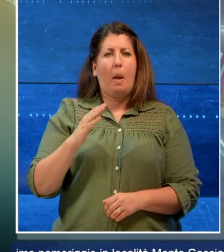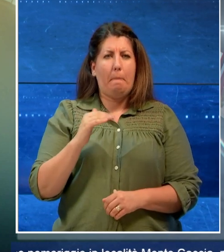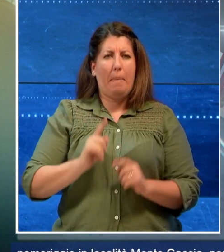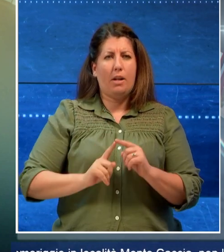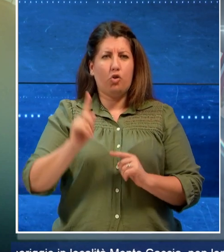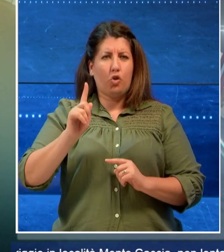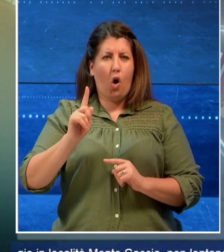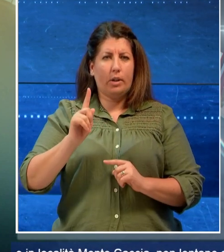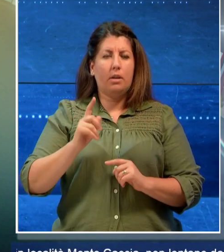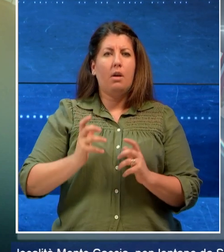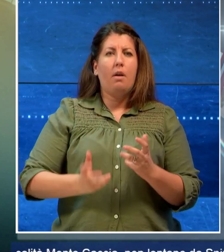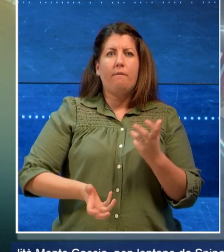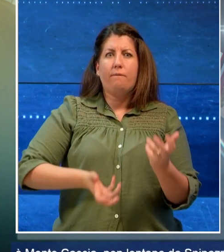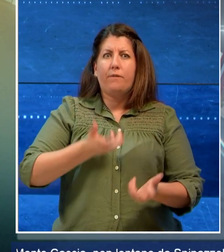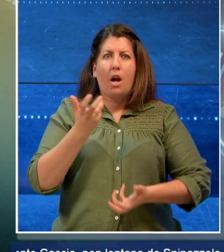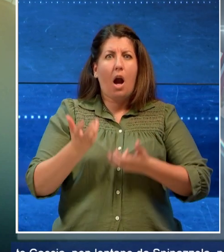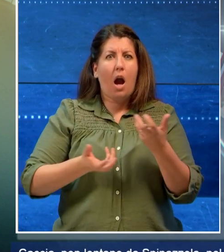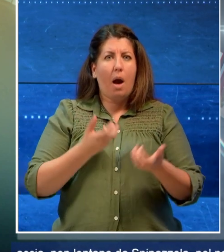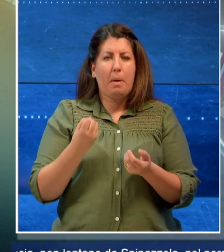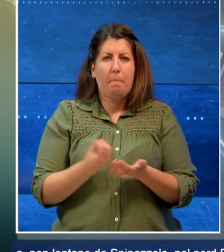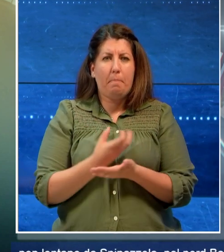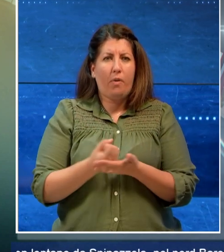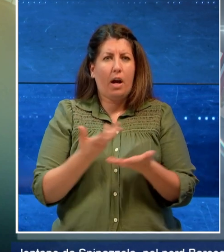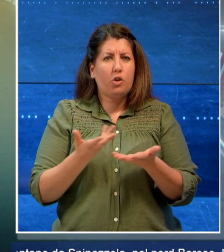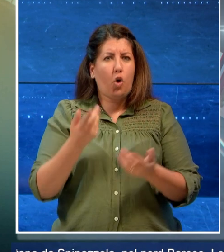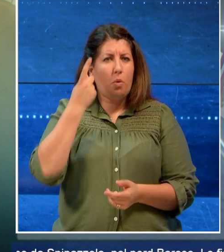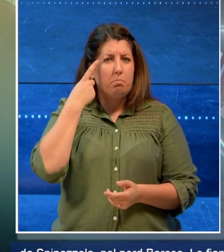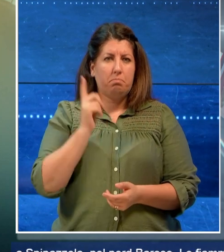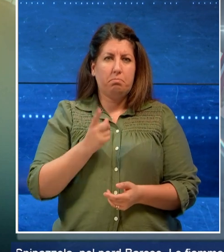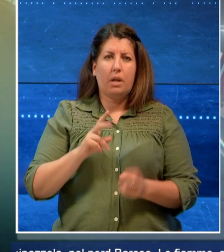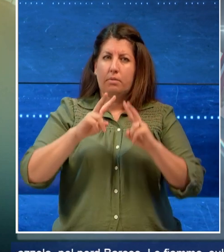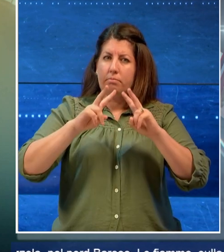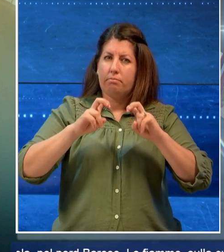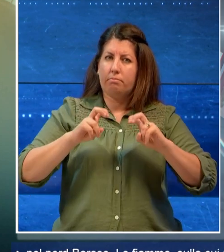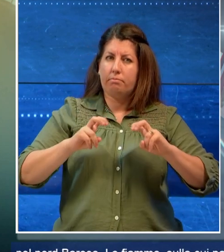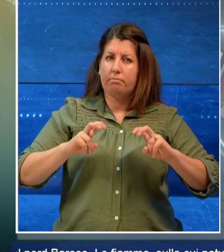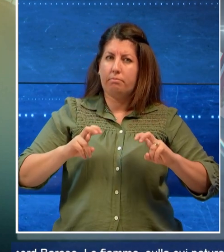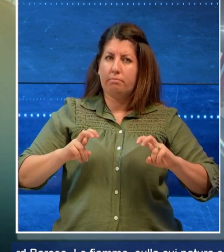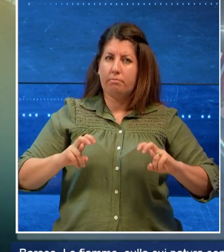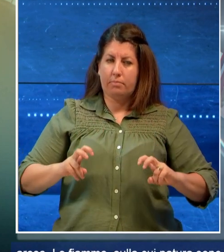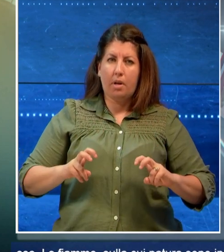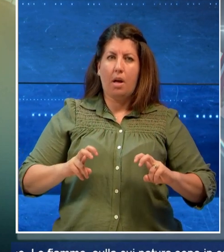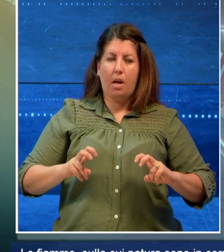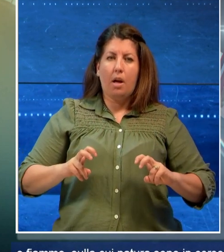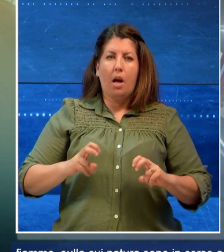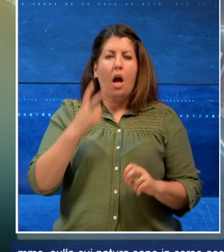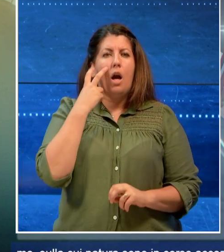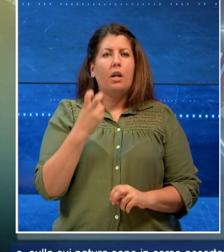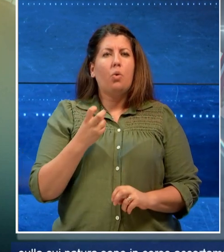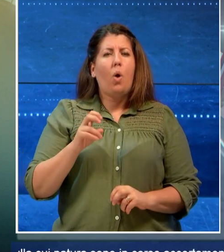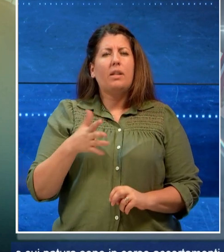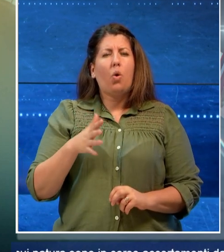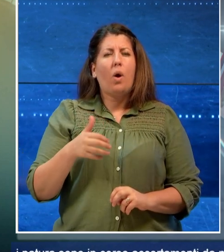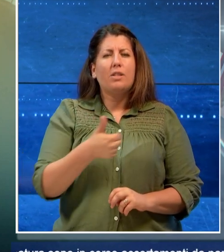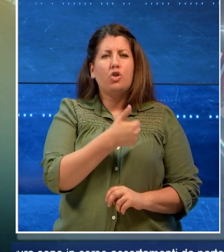Le fiamme, sulla cui natura sono in corso accertamenti da parte dei forestali hanno interessato quasi